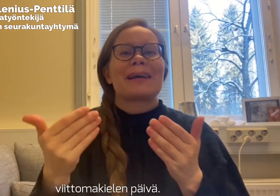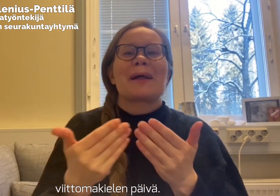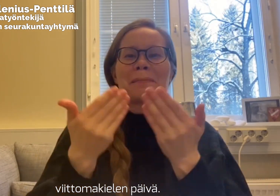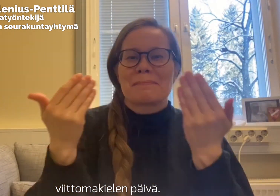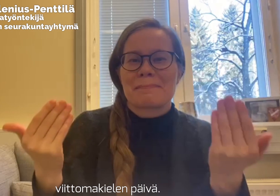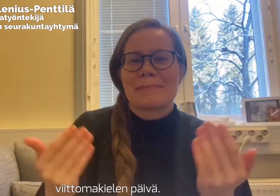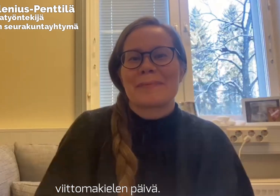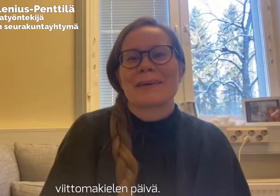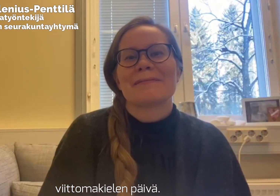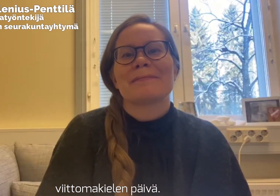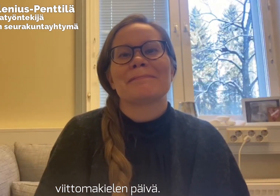Viittomakielen päivä.